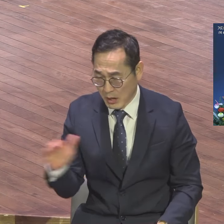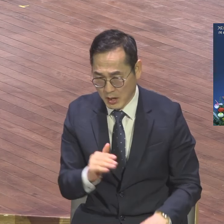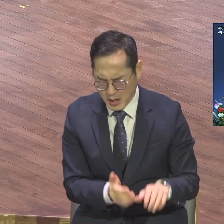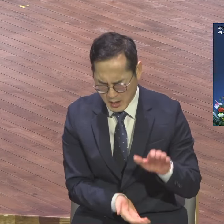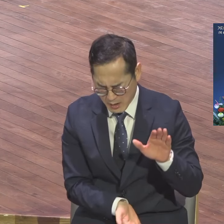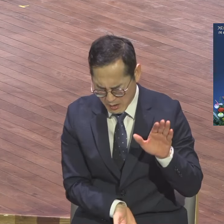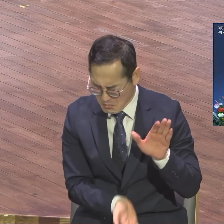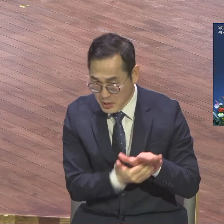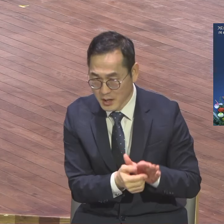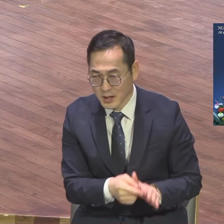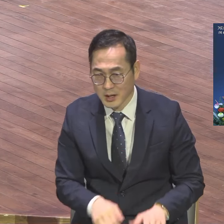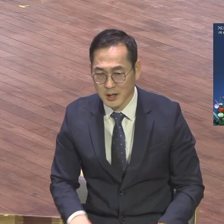감착하